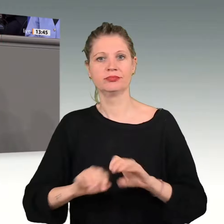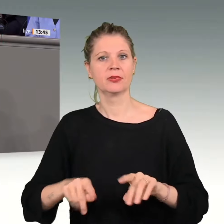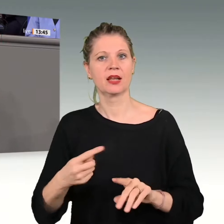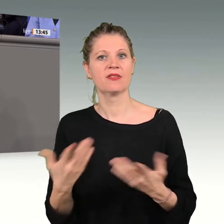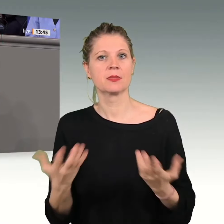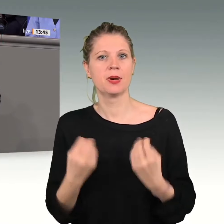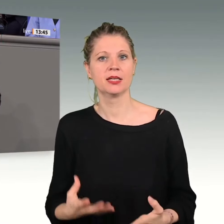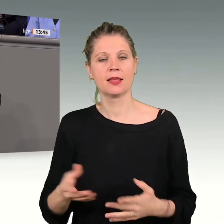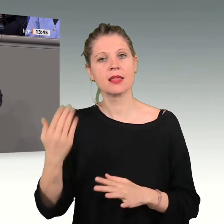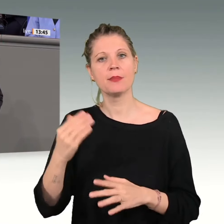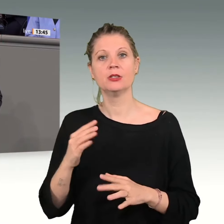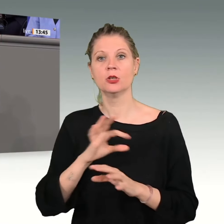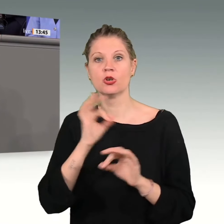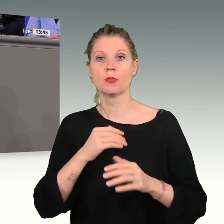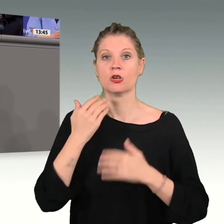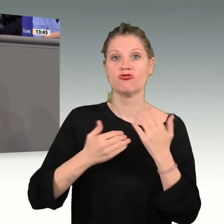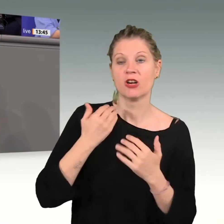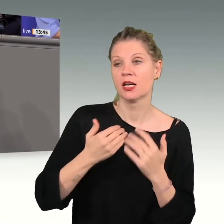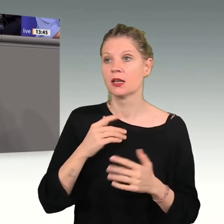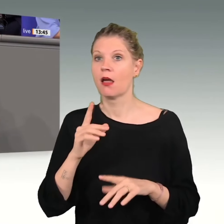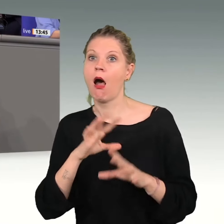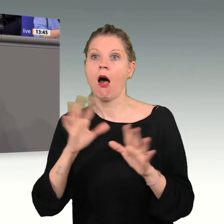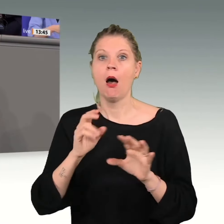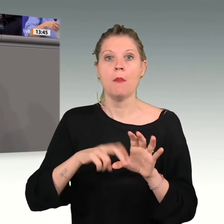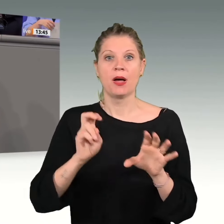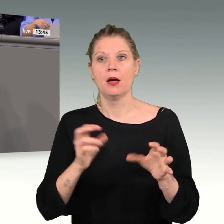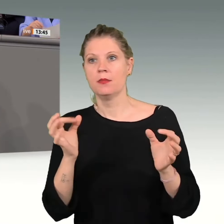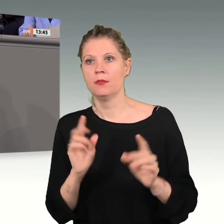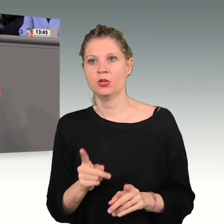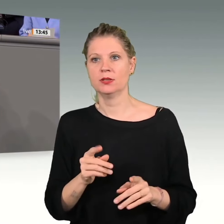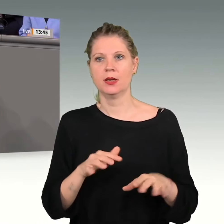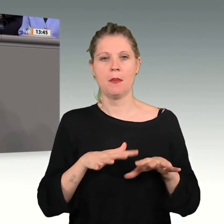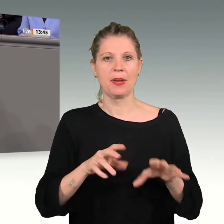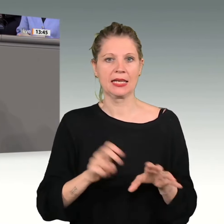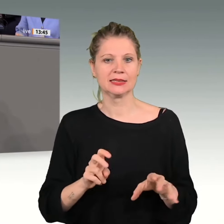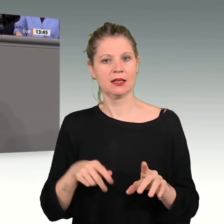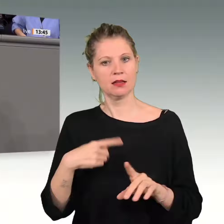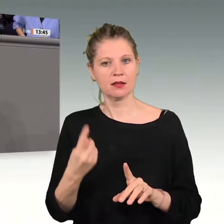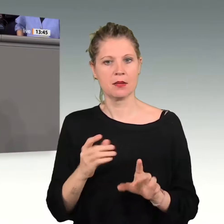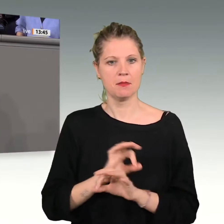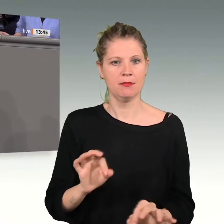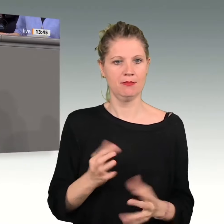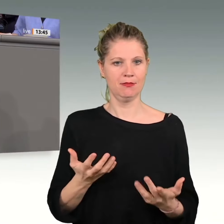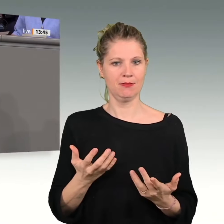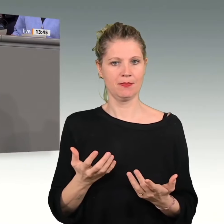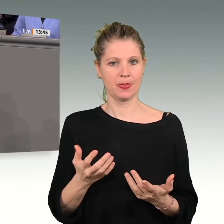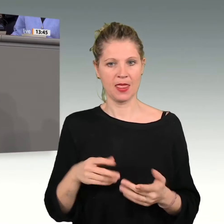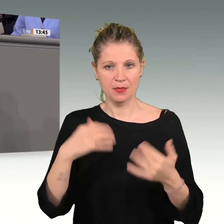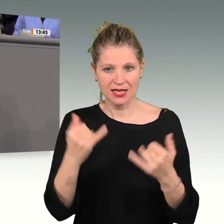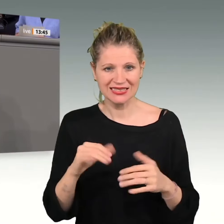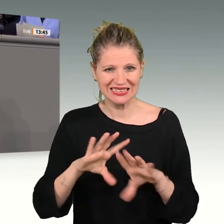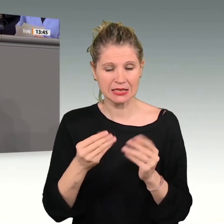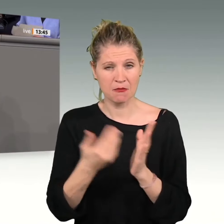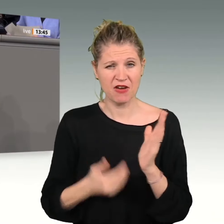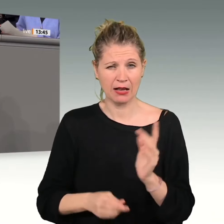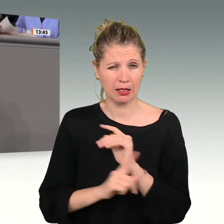begleitet wurde, hat die Bürger dort allein im letzten Jahr 140 Milliarden Pfund gekostet. 140 Milliarden. Fakten leugnen ist